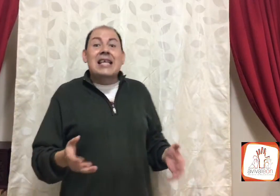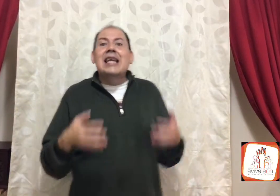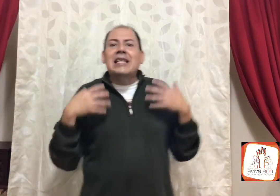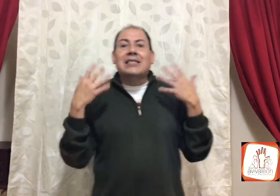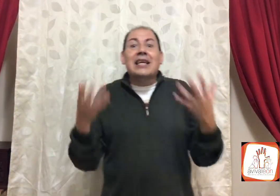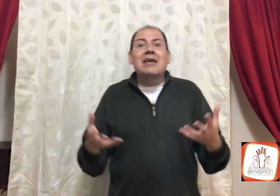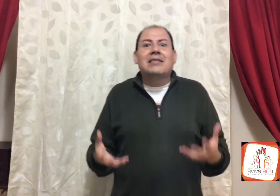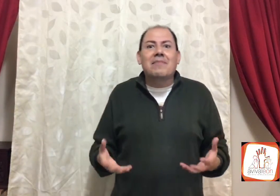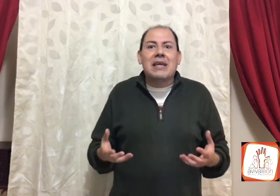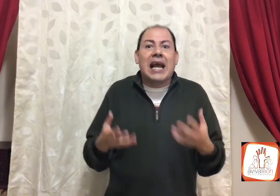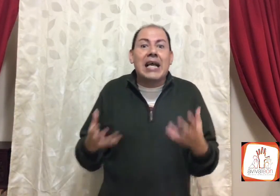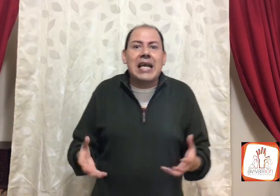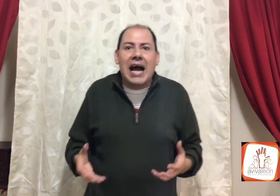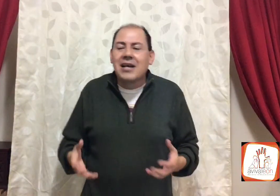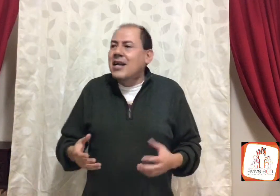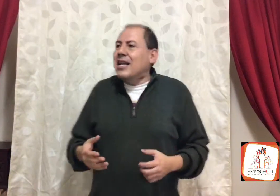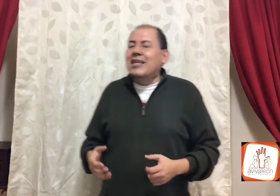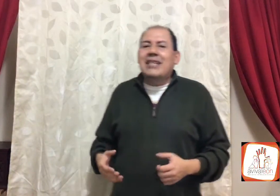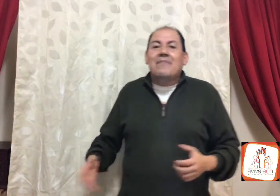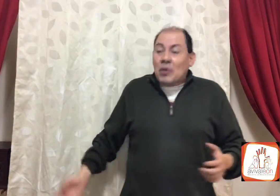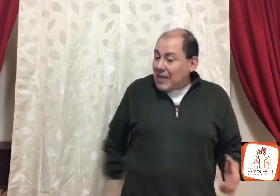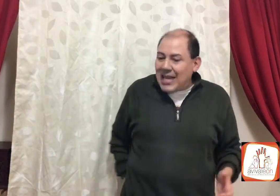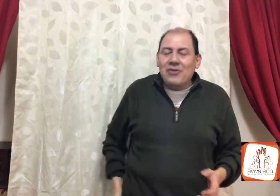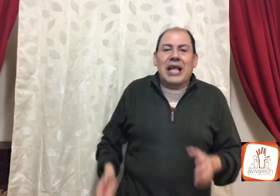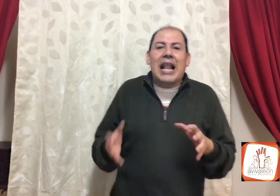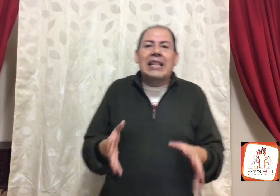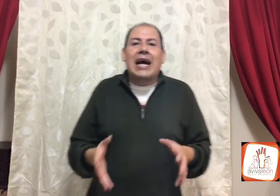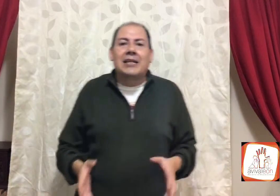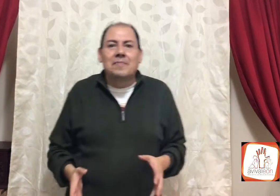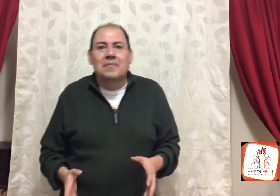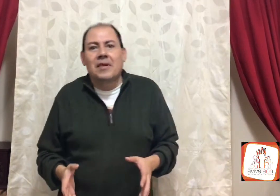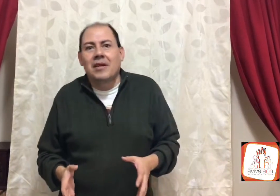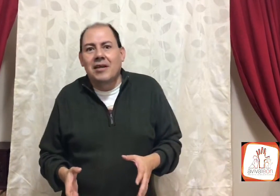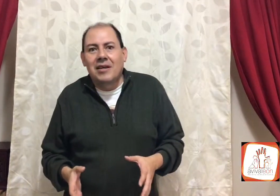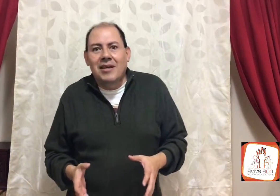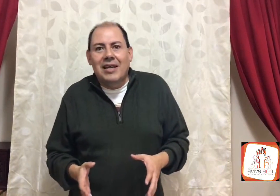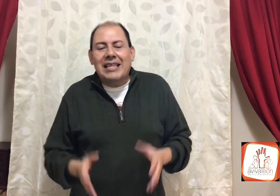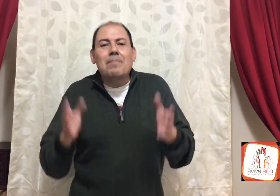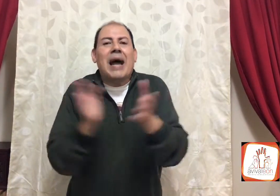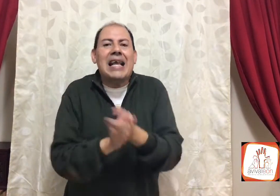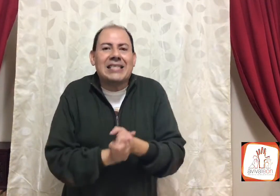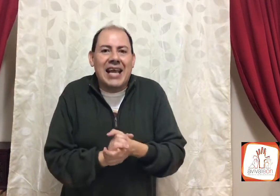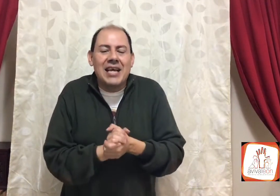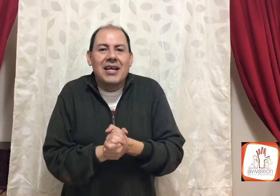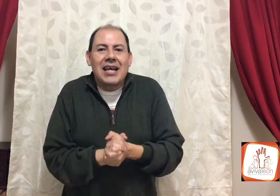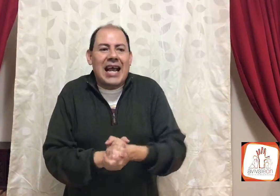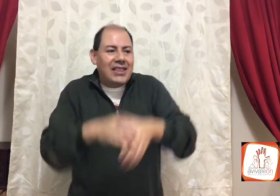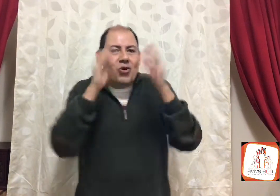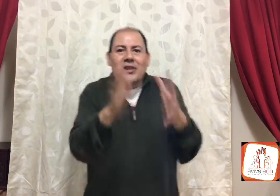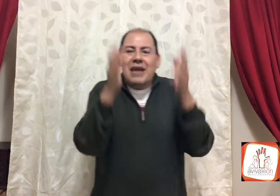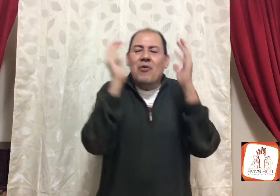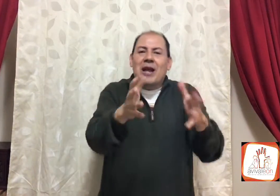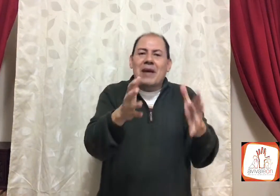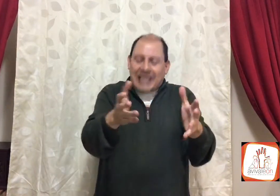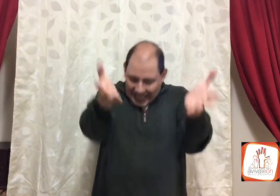y este, este Micaía, le dice, o aquí hay una lana, ¿qué te parece que tú te vuelves el